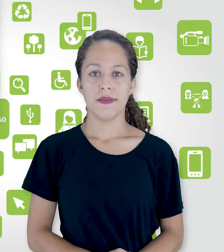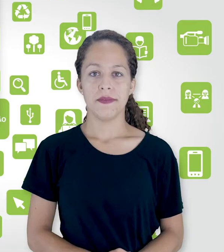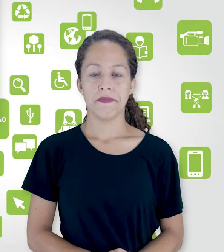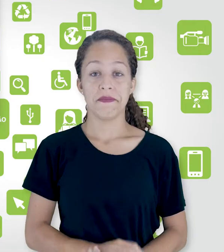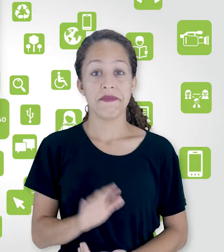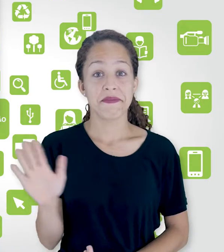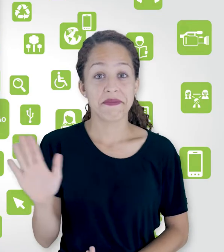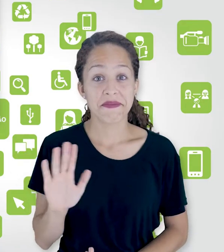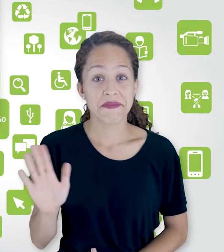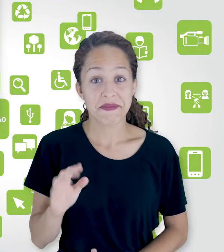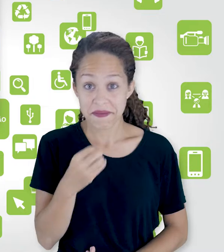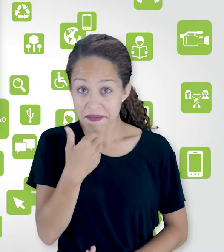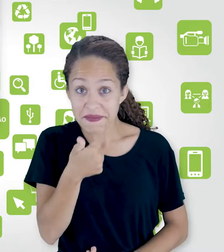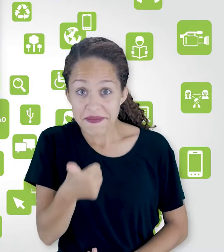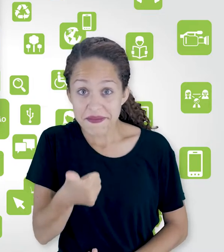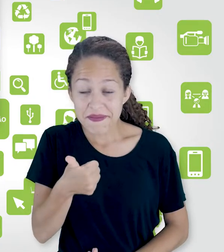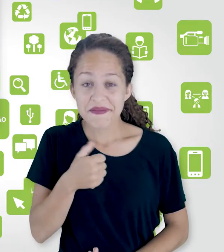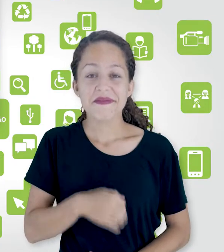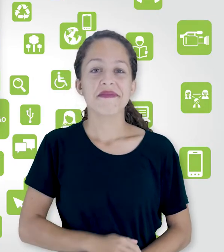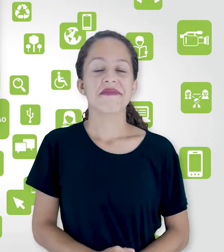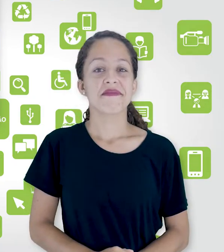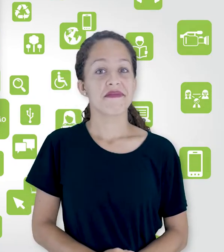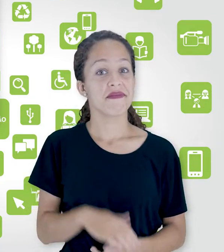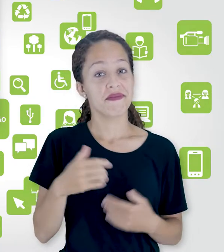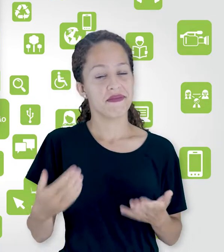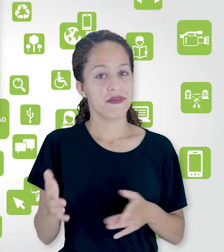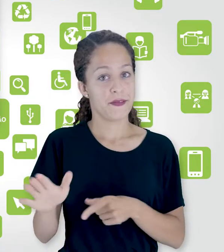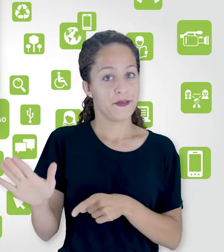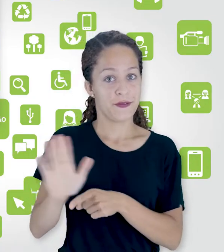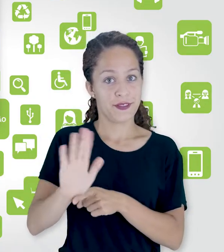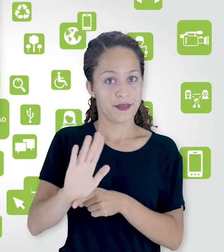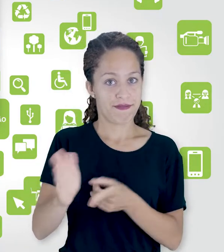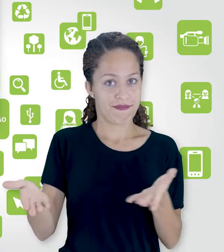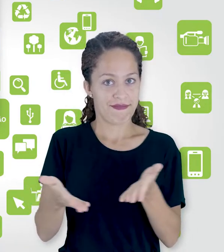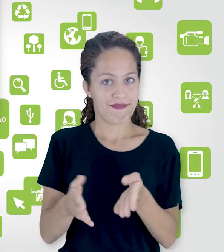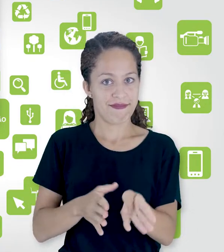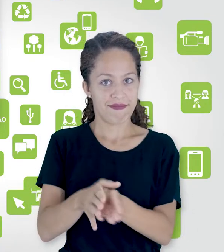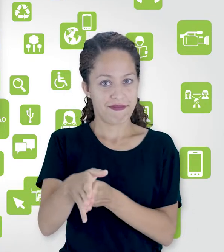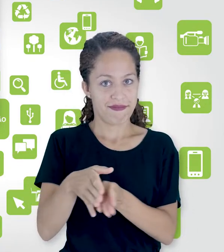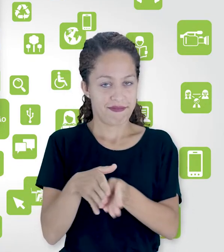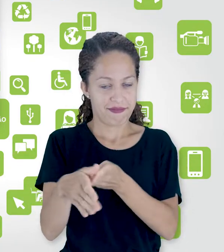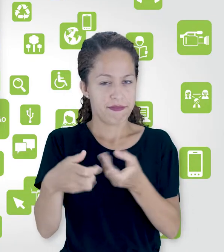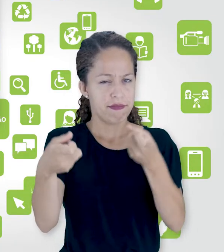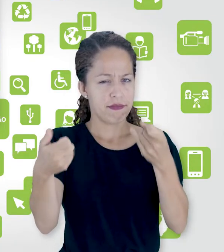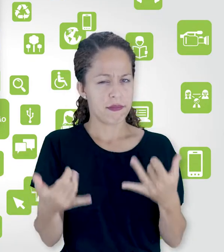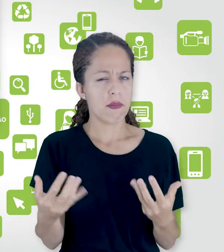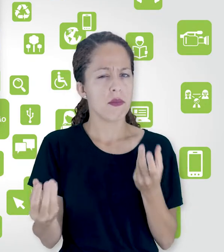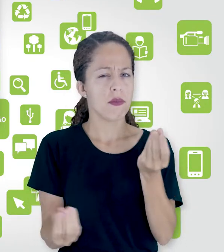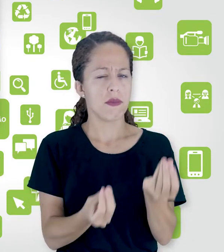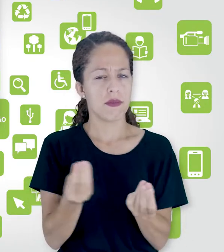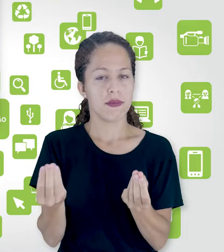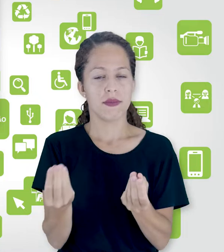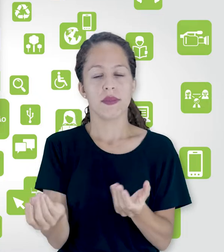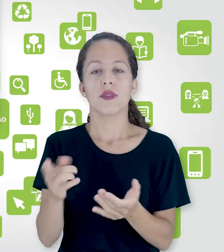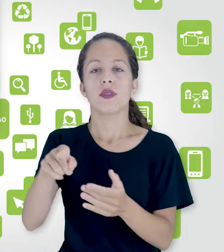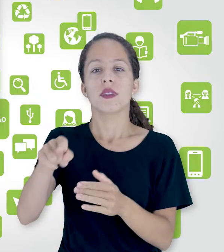Olá, tudo bem? Neste tutorial vou mostrar para você como utilizar o recurso de importar.